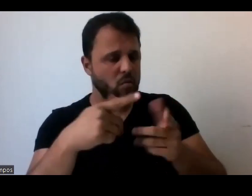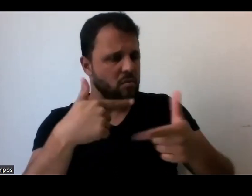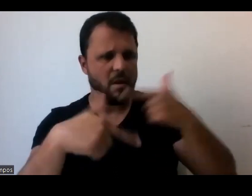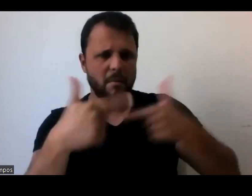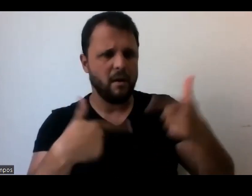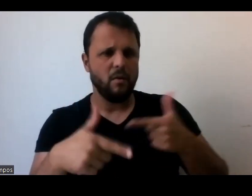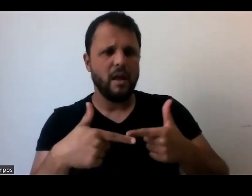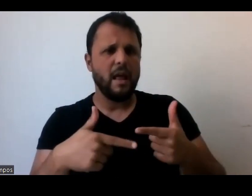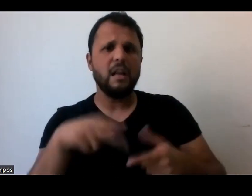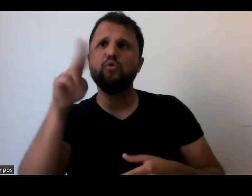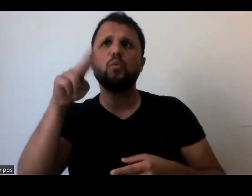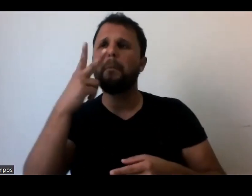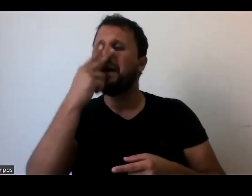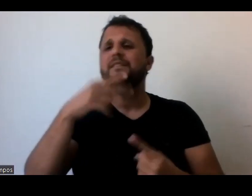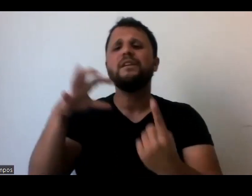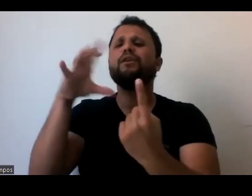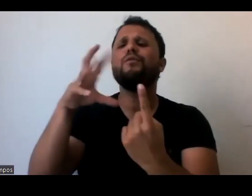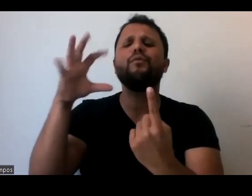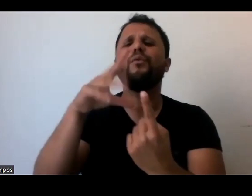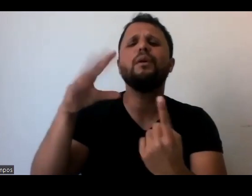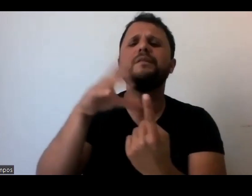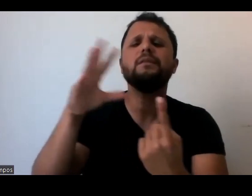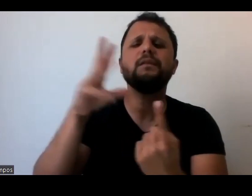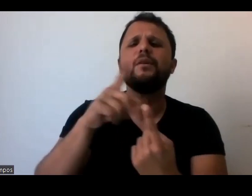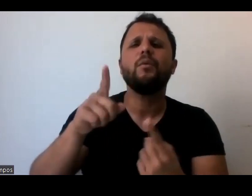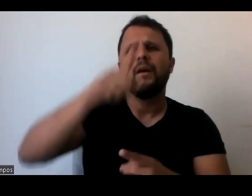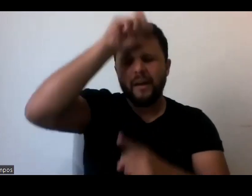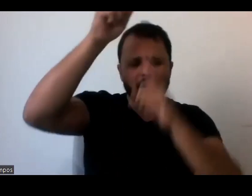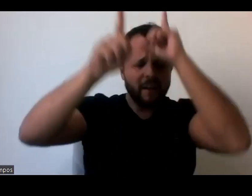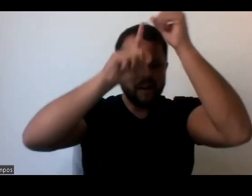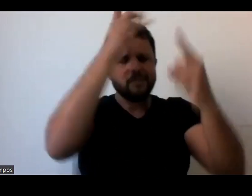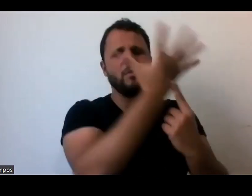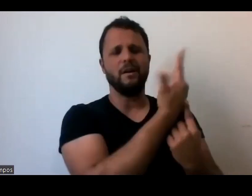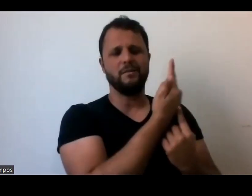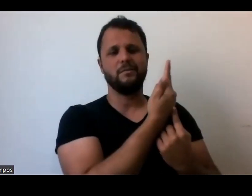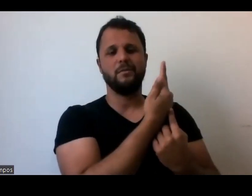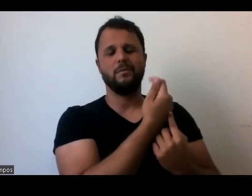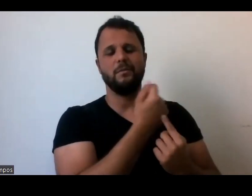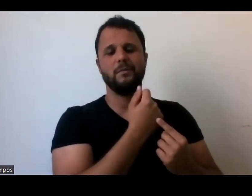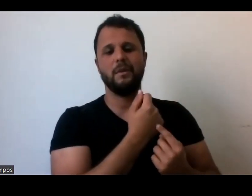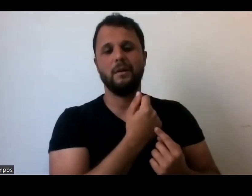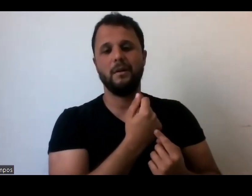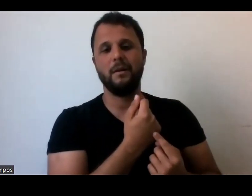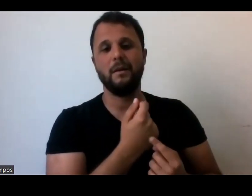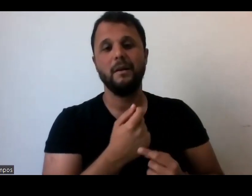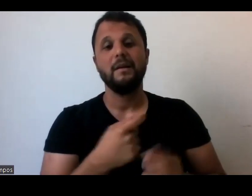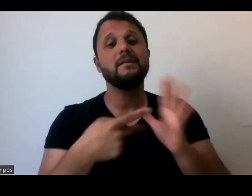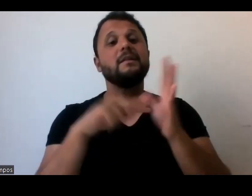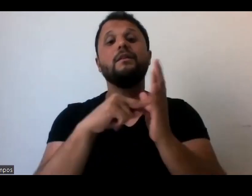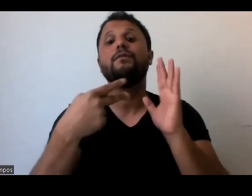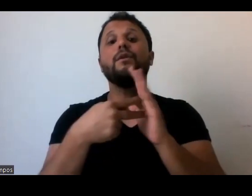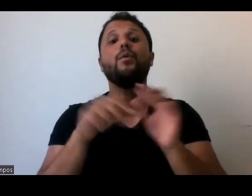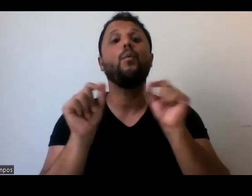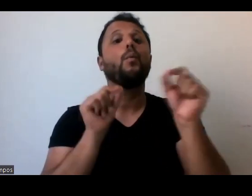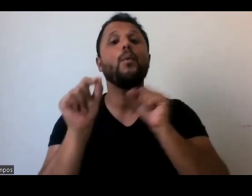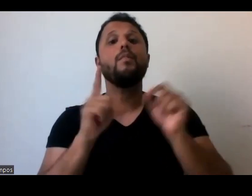interferindo na criação artística. Ou seja, eles têm uma ética. Ética é quando você